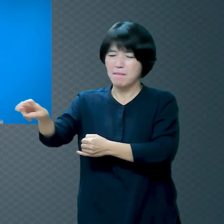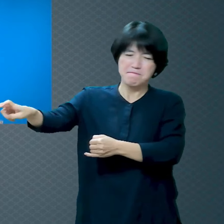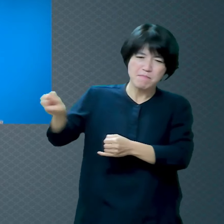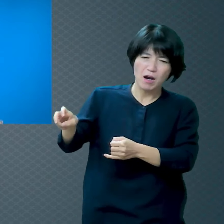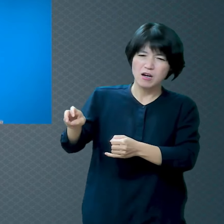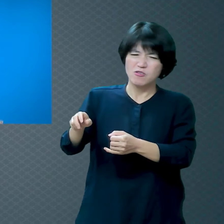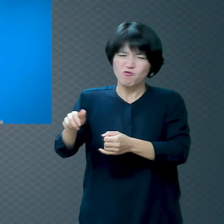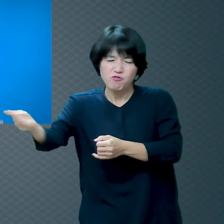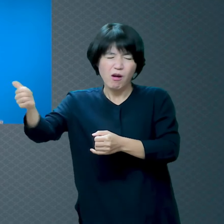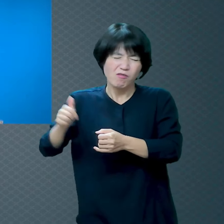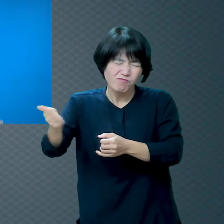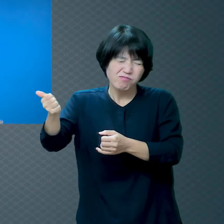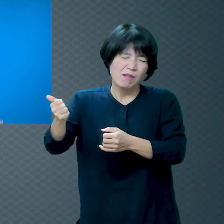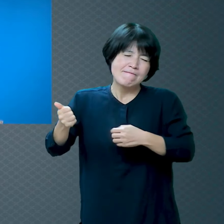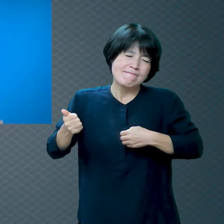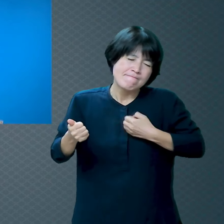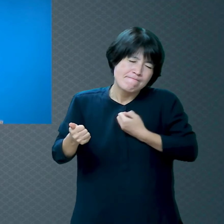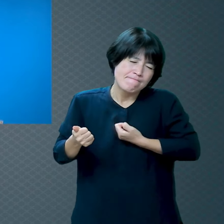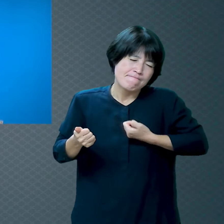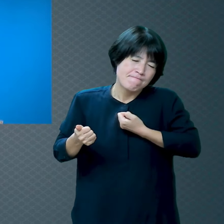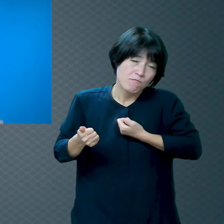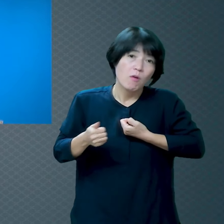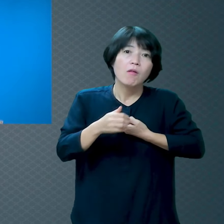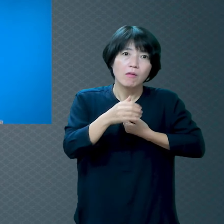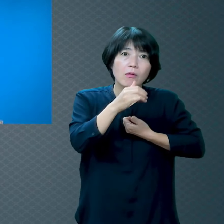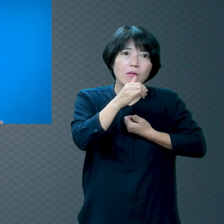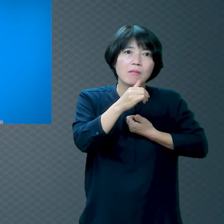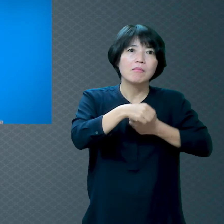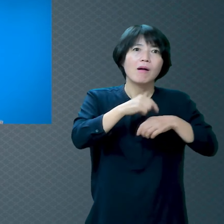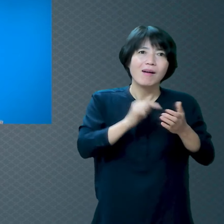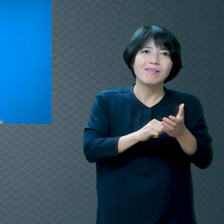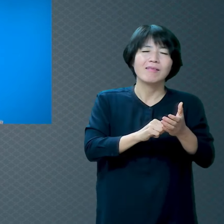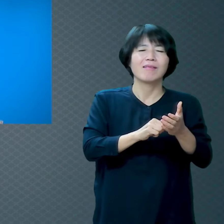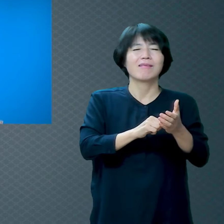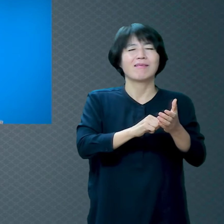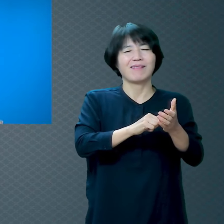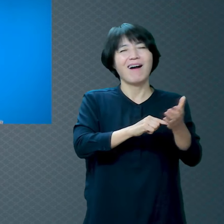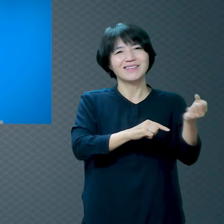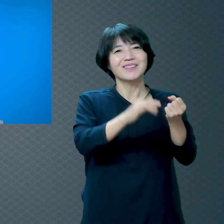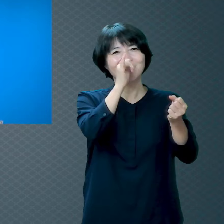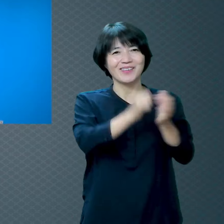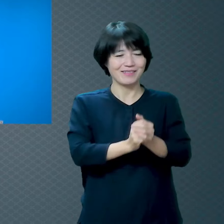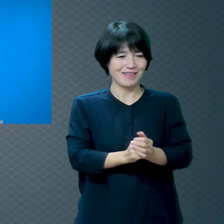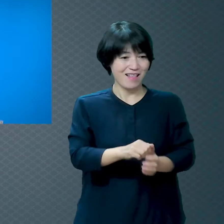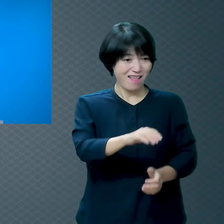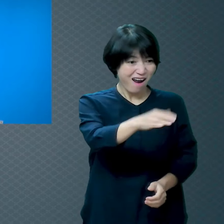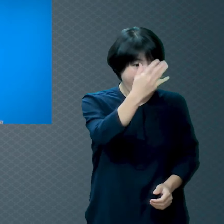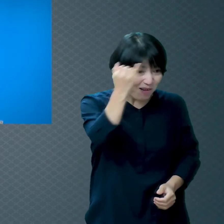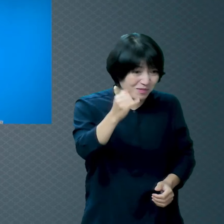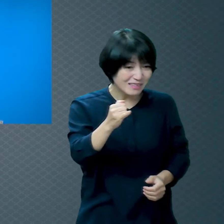하냐 안 잡아가고 막 그러면서 했다는 거예요 그래서 제가 아이 할머니 미워하셨네요